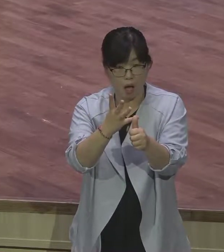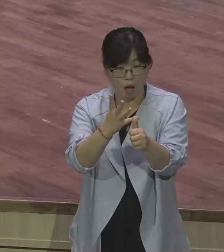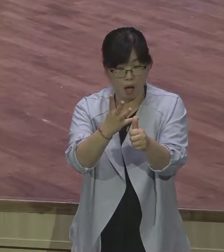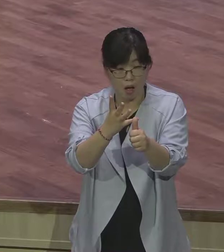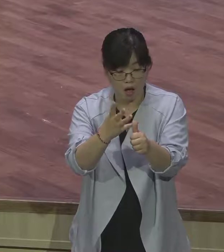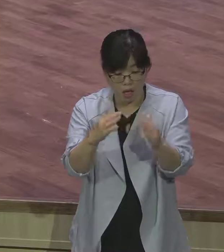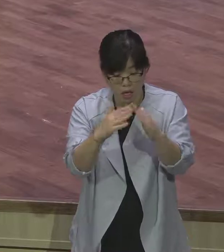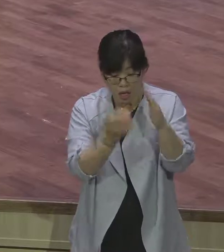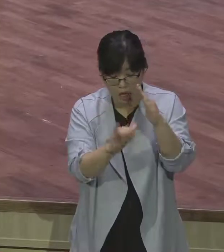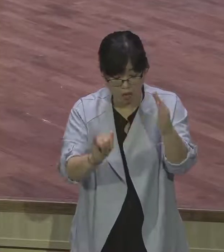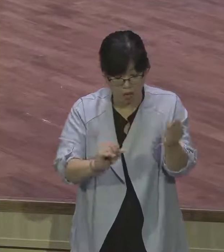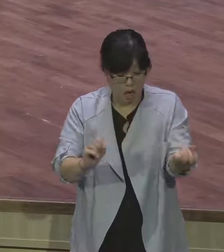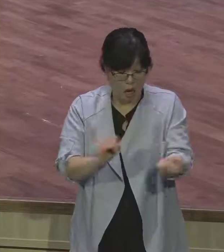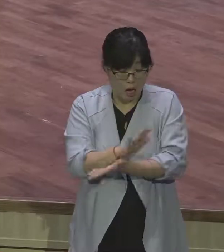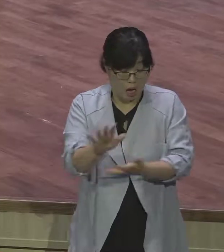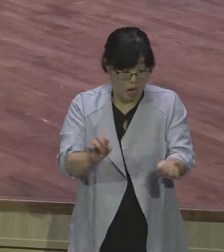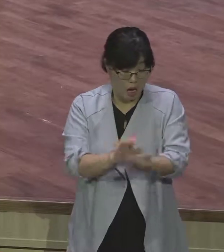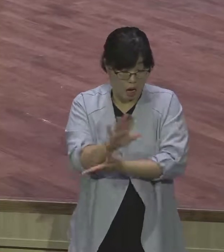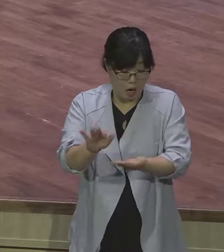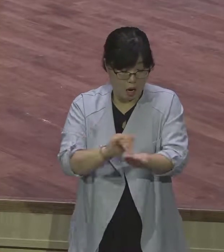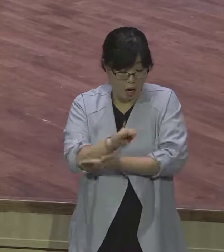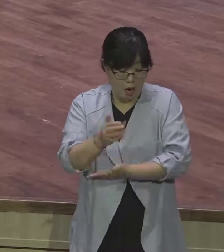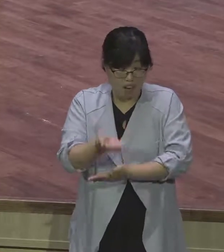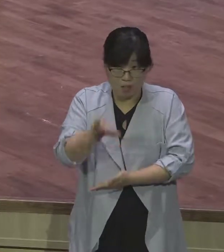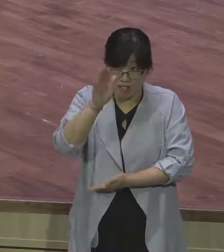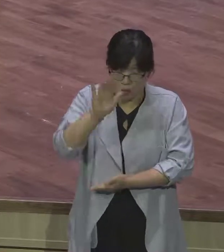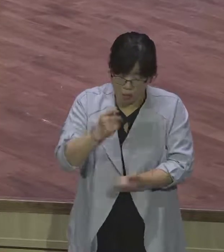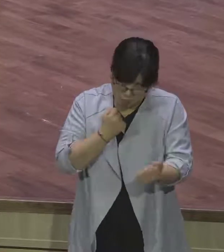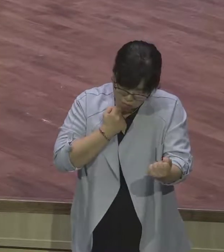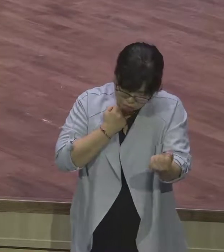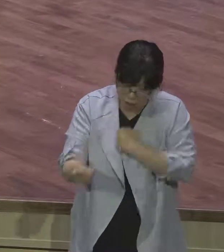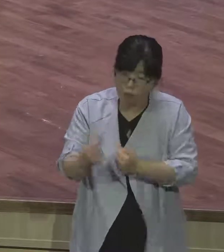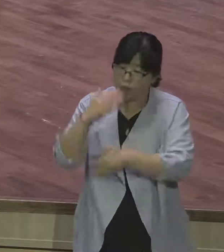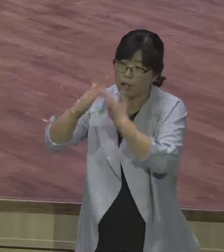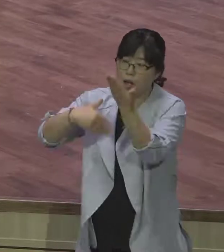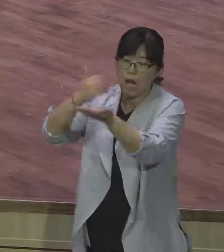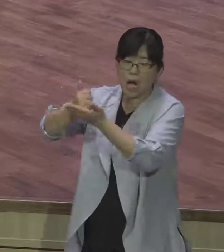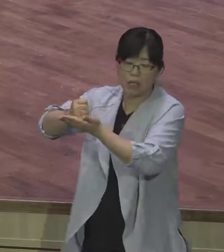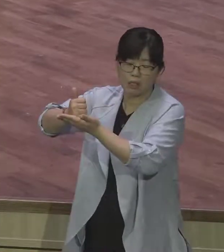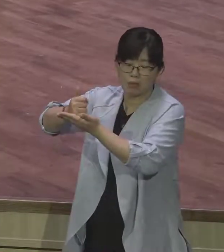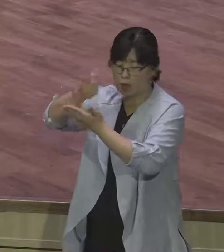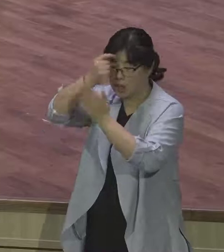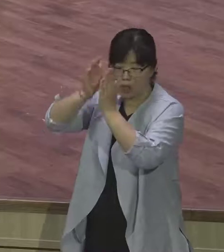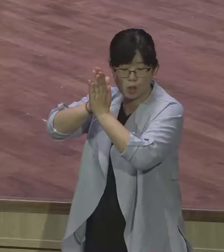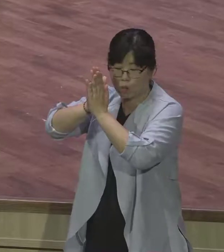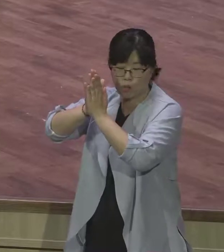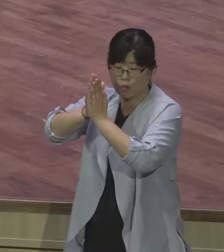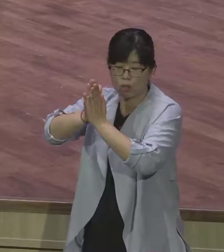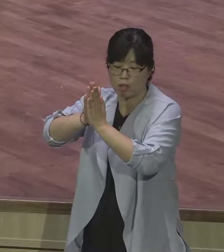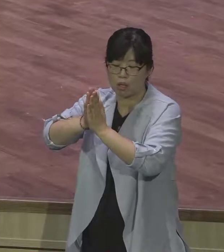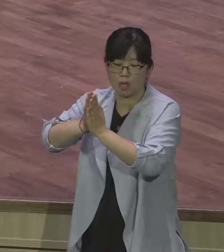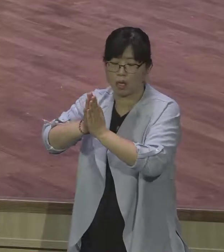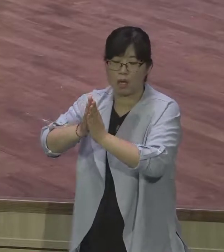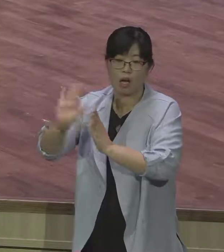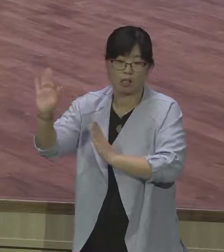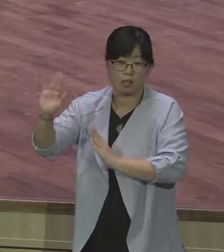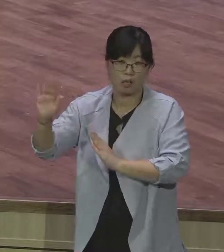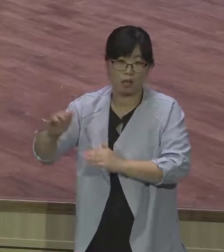무슨 말입니까 이게 지금 깨닫지 못하면 연단은 길어집니다 아시겠어요 깨닫지